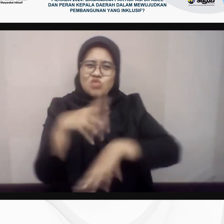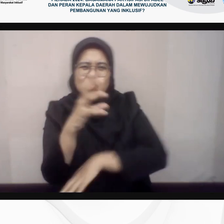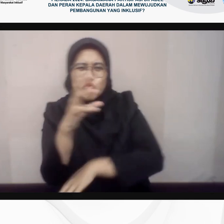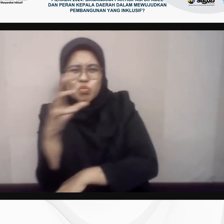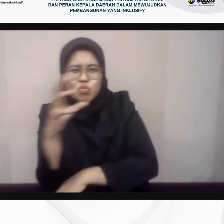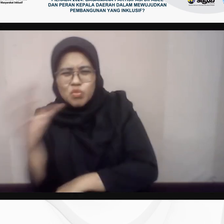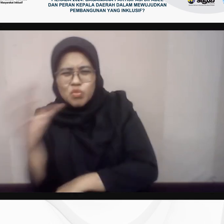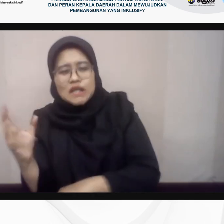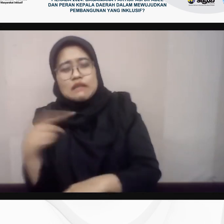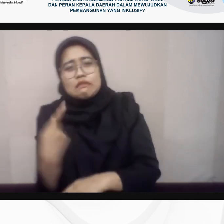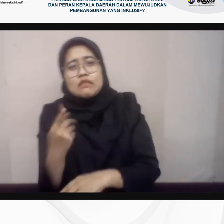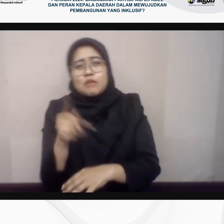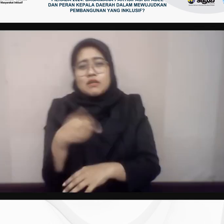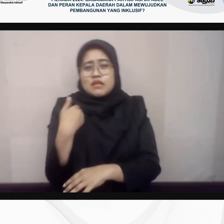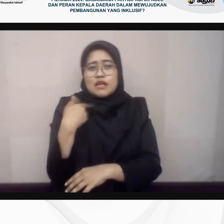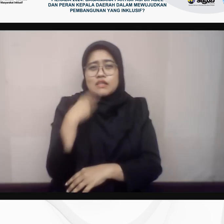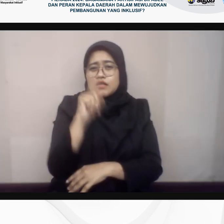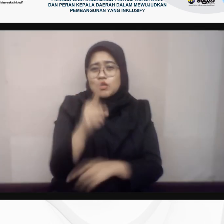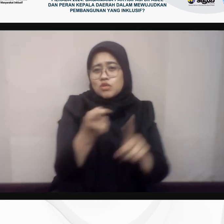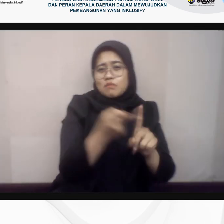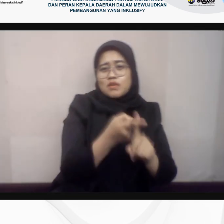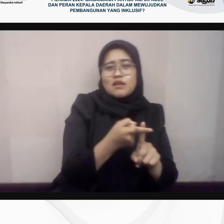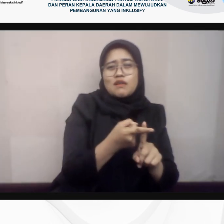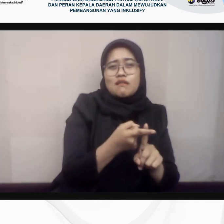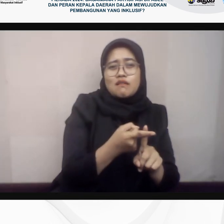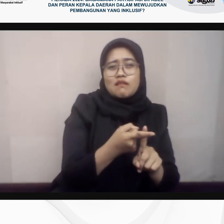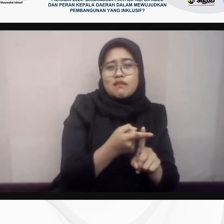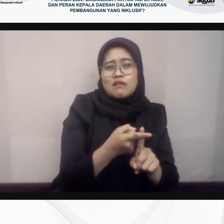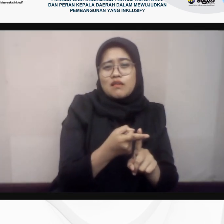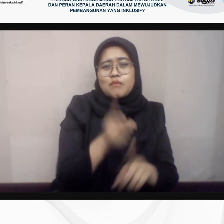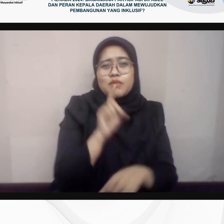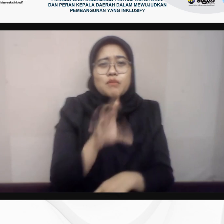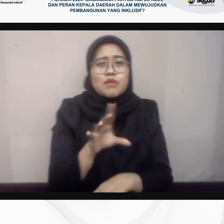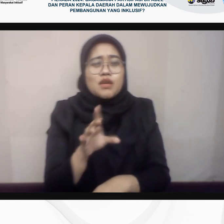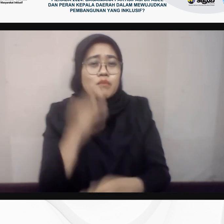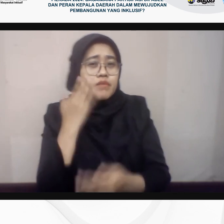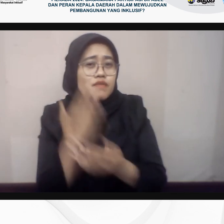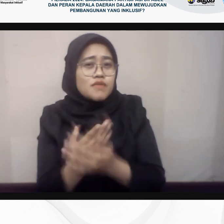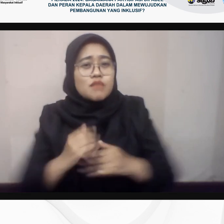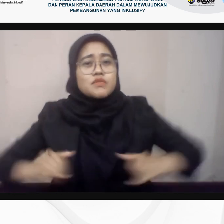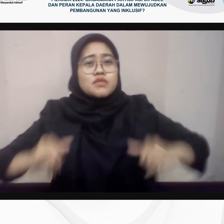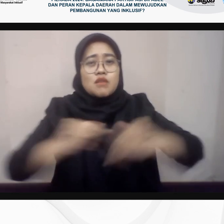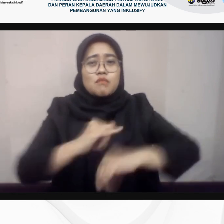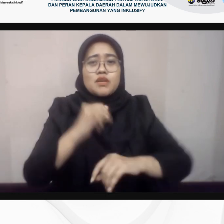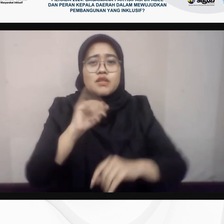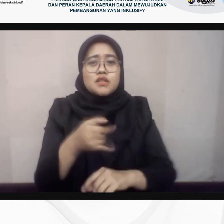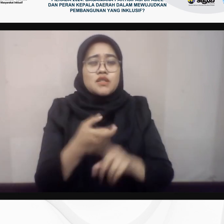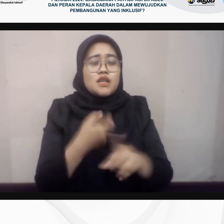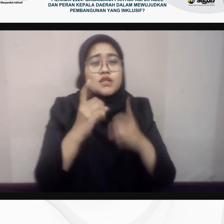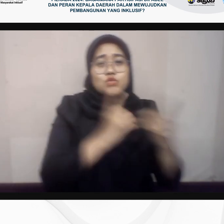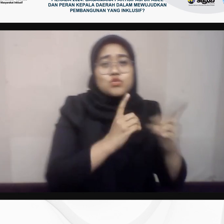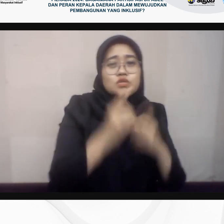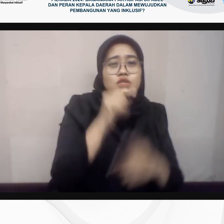Kita masih ada satu tahapan lagi yaitu untuk menyampaikan pernyataan bersama. Jadi dari diskusi ini